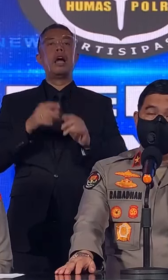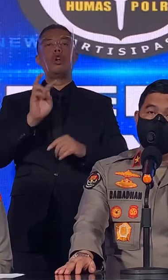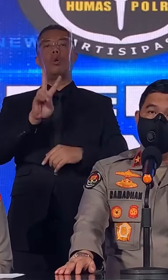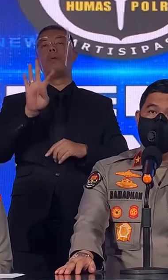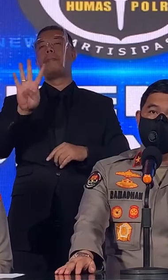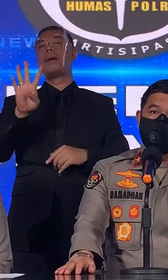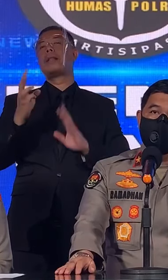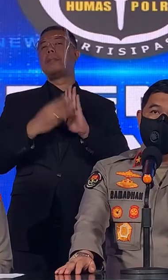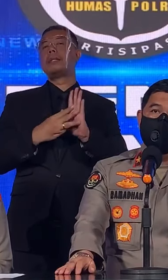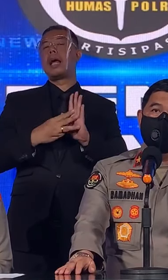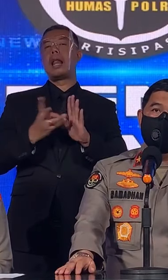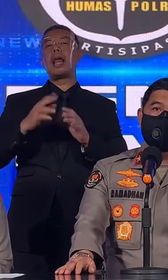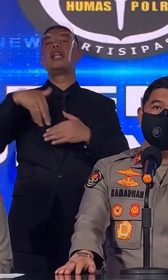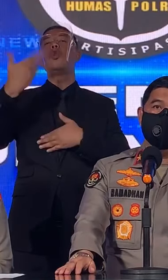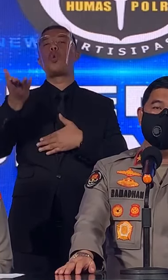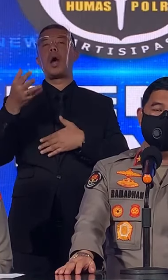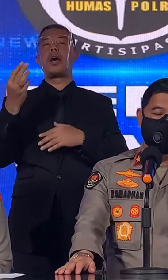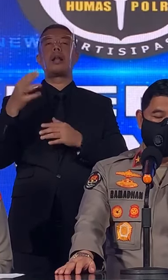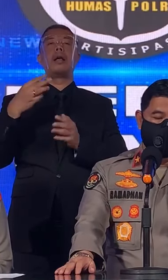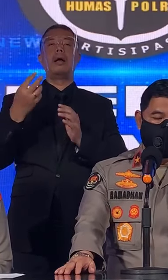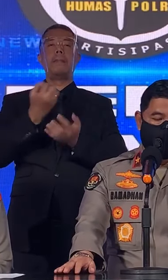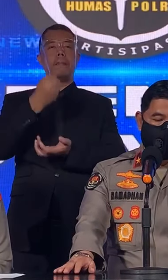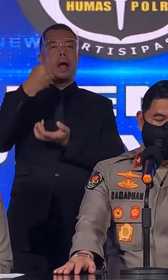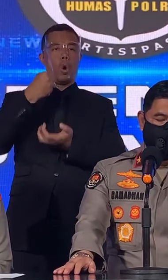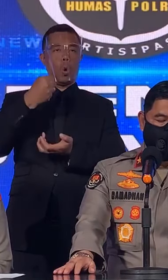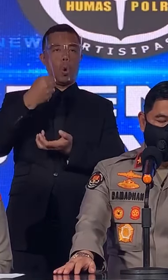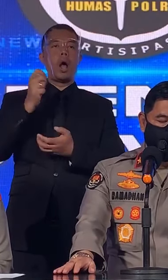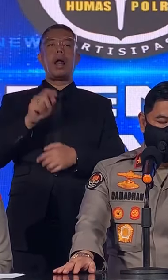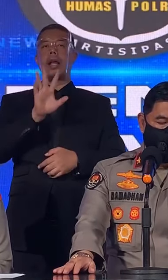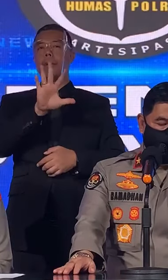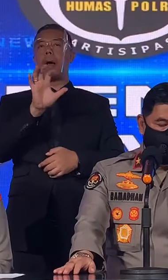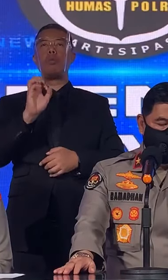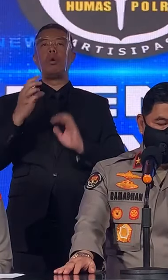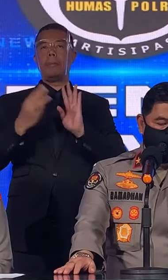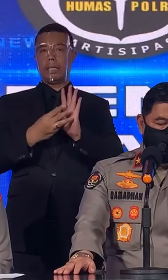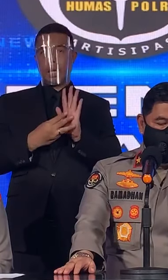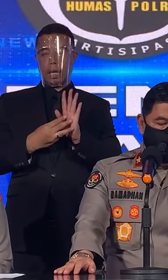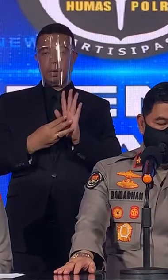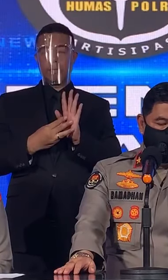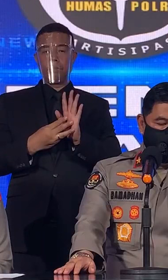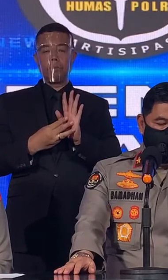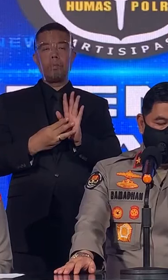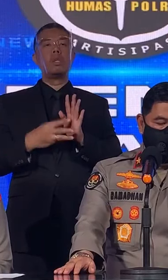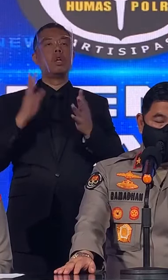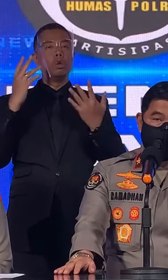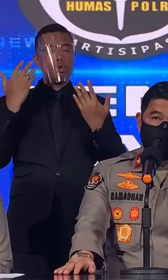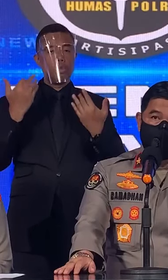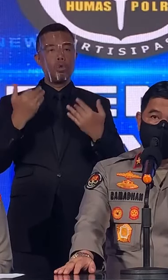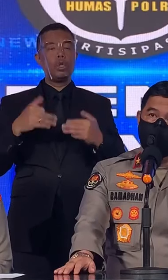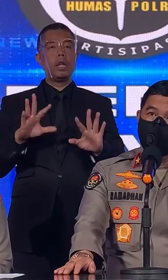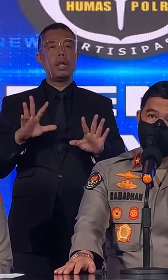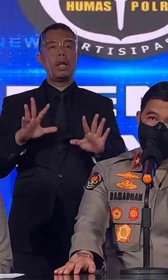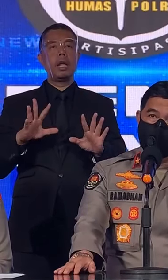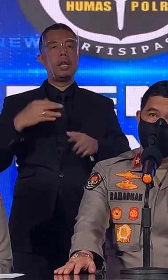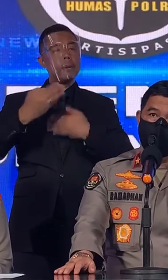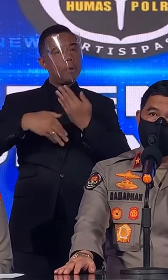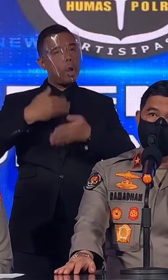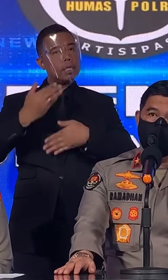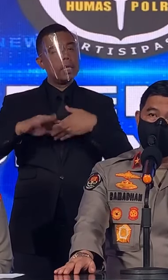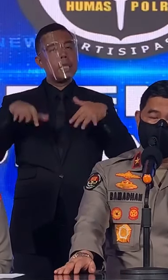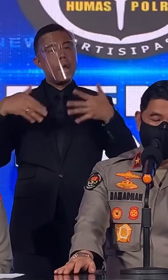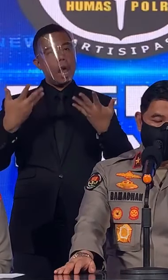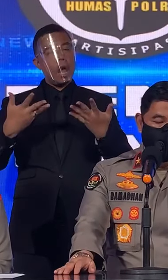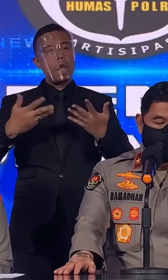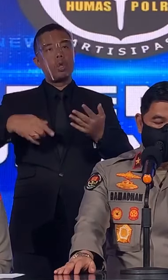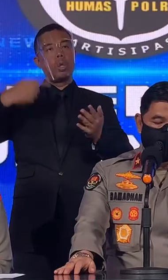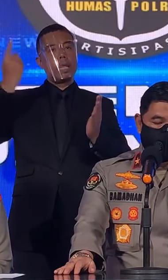24 Kasus Non Bahan Pokok Jadi Ada 50 Perkara Yang Telah Diproses Atau